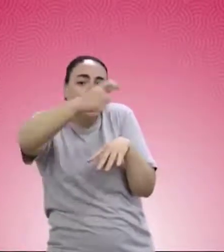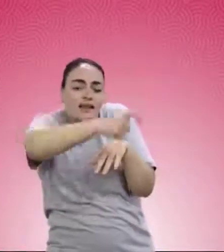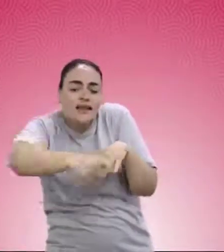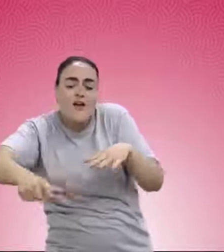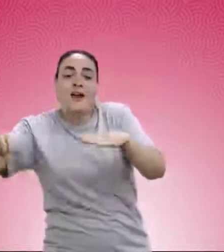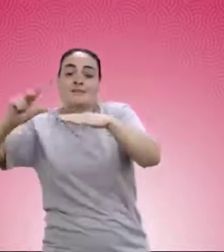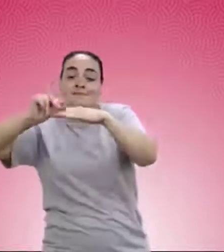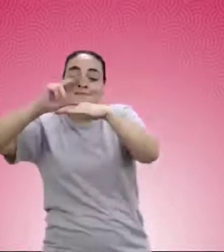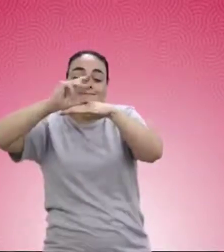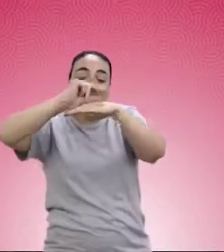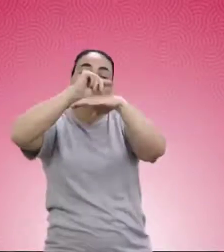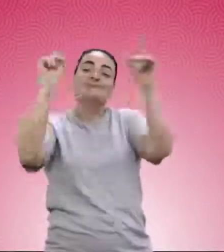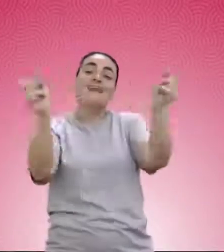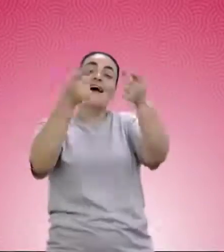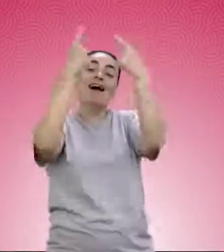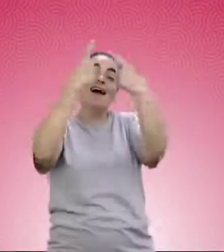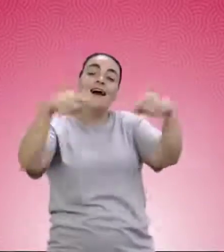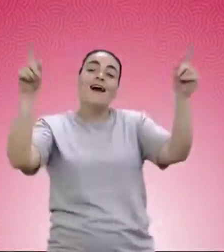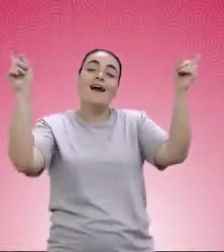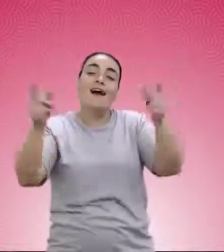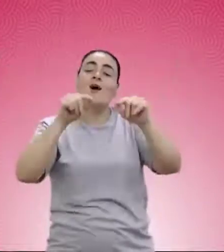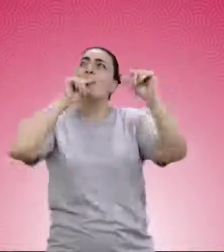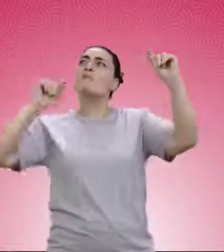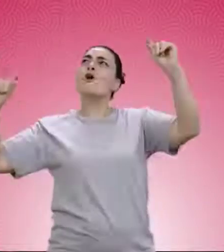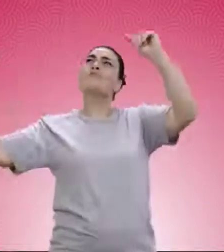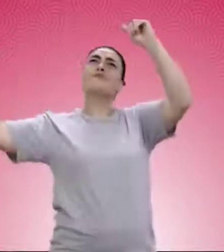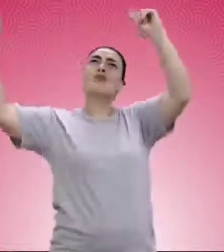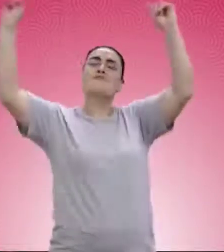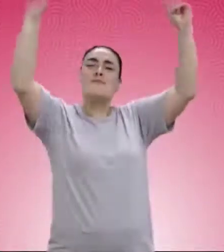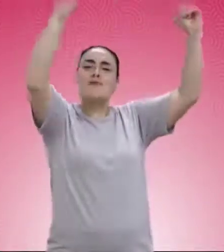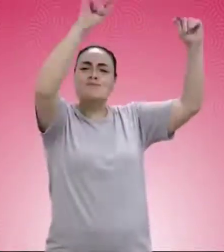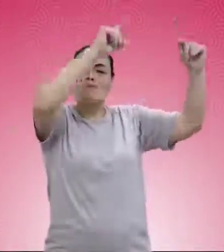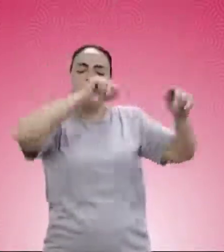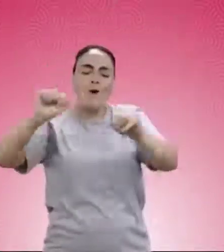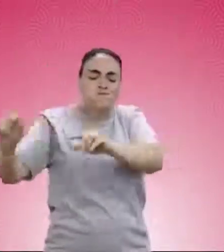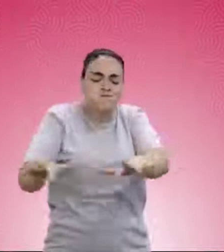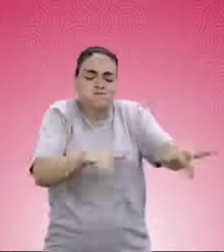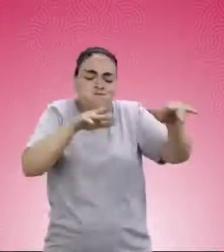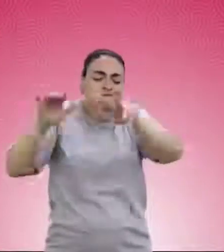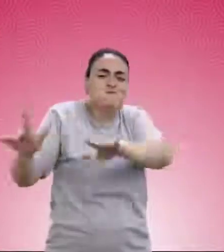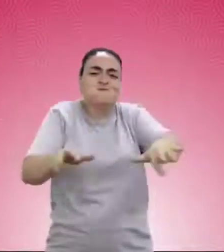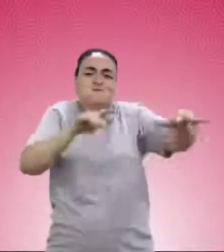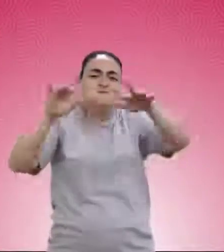ríos, sapitos, el canto de los pájaros. Muchas cosas había ahí.